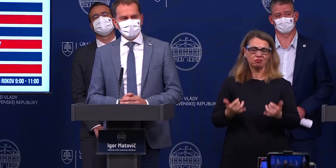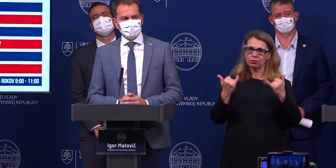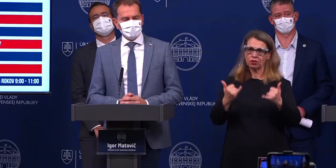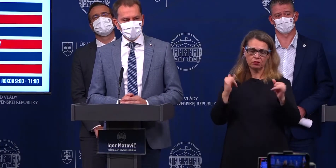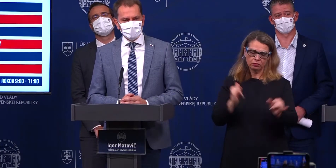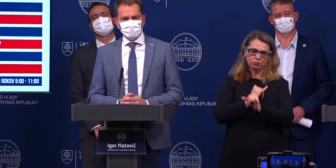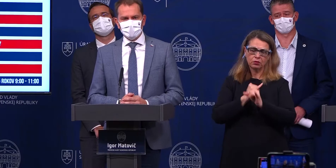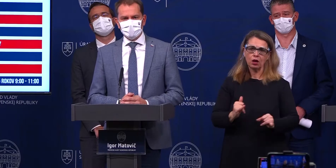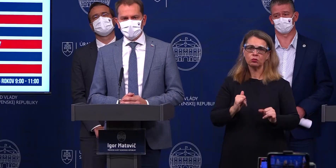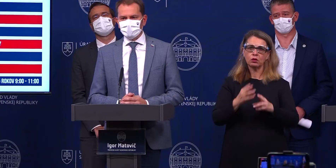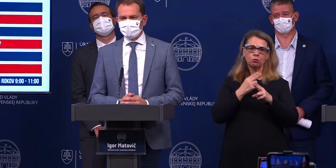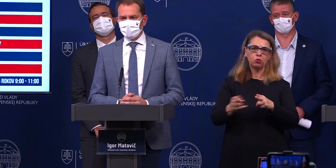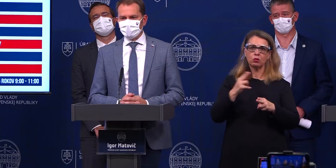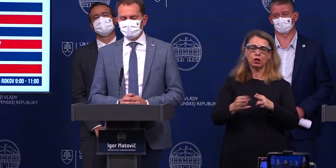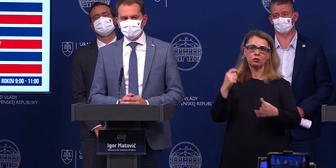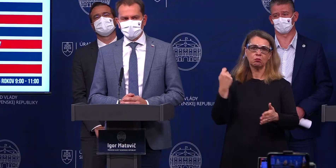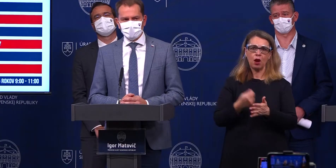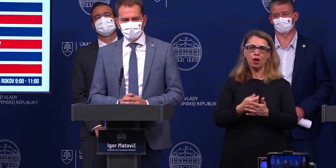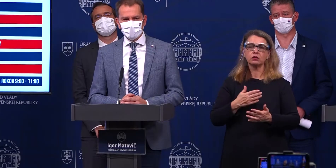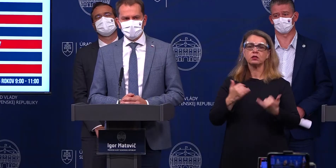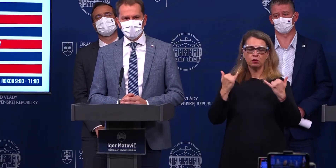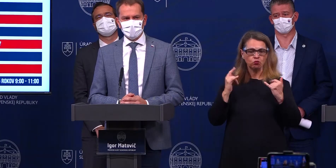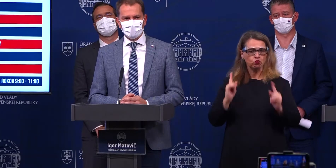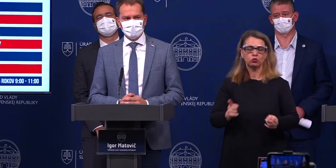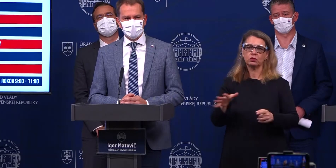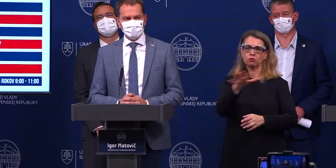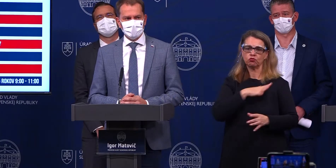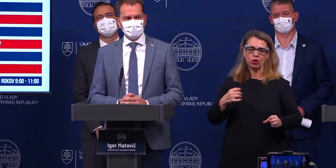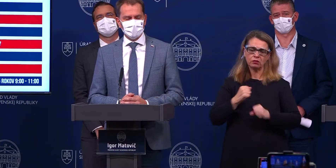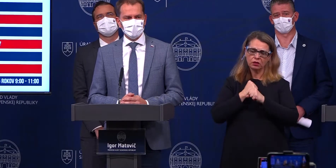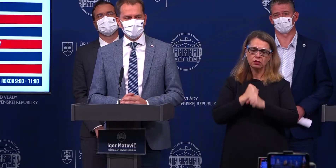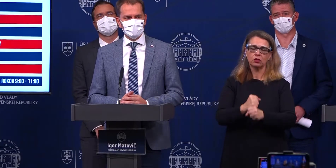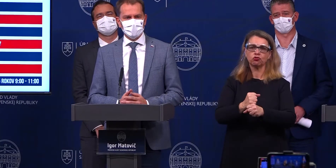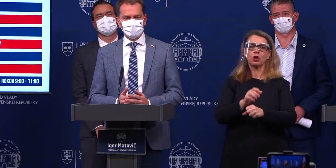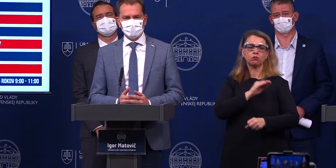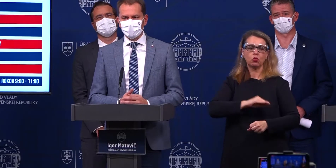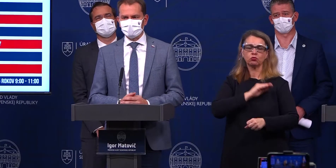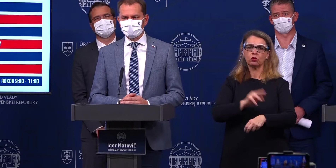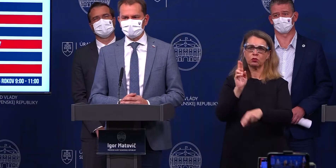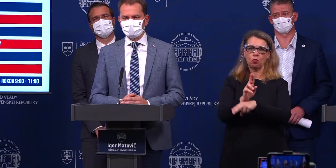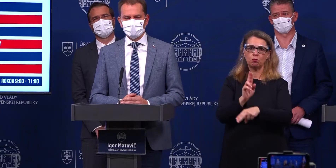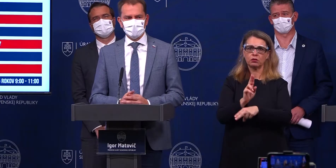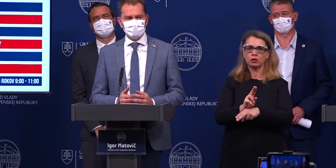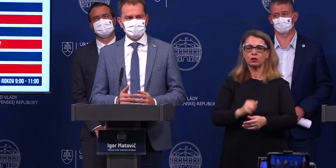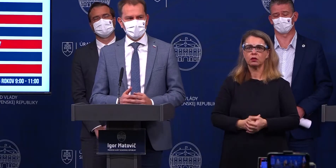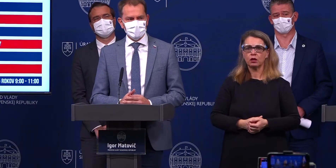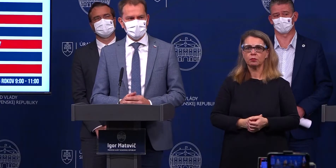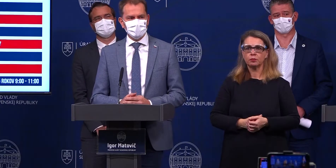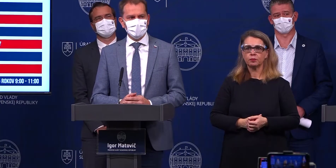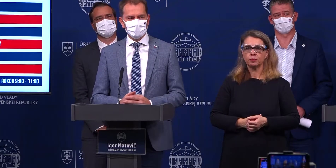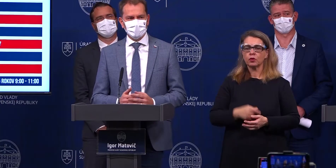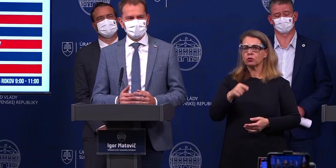do bodky platí, že máme to v našich rukách a toto je posledná záchrana brzda, ktorú máme. A buď